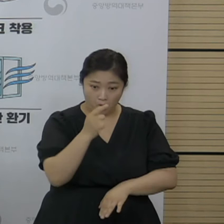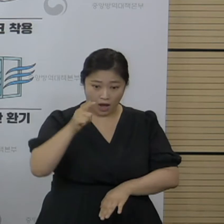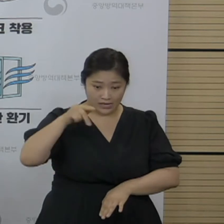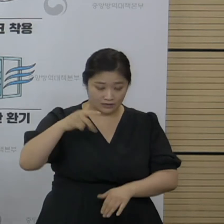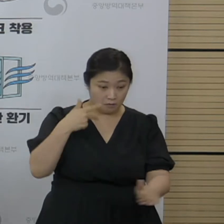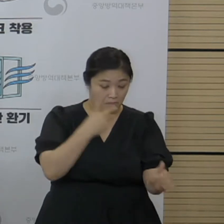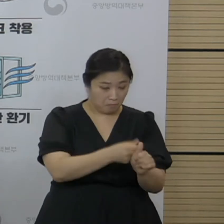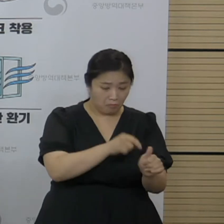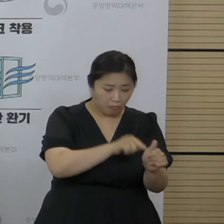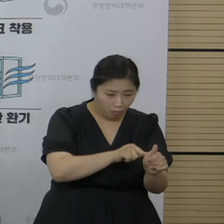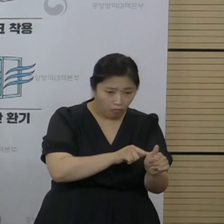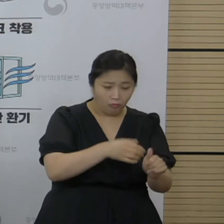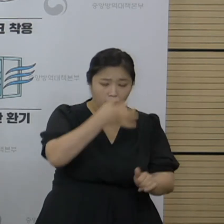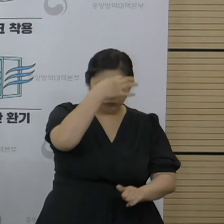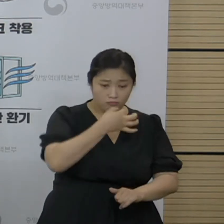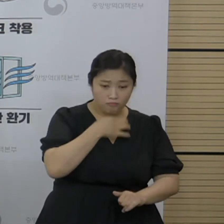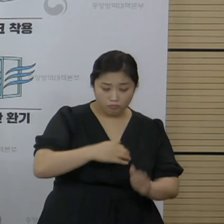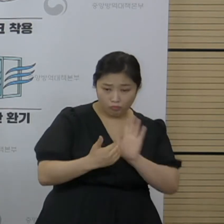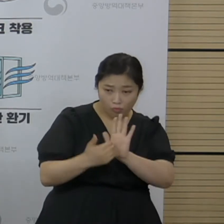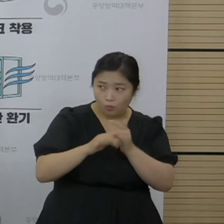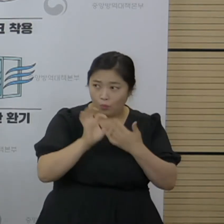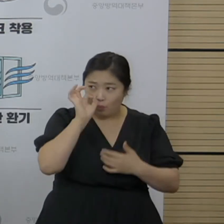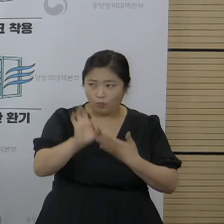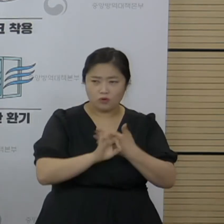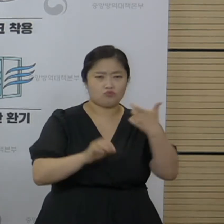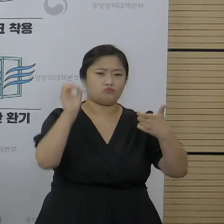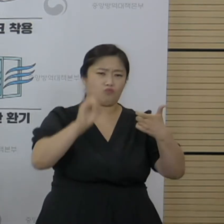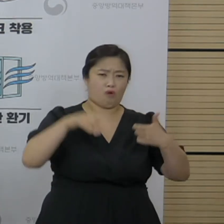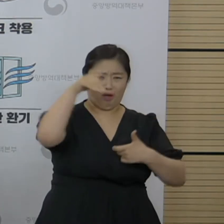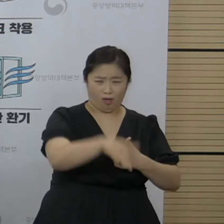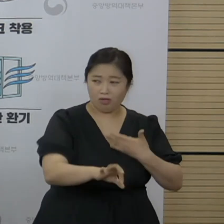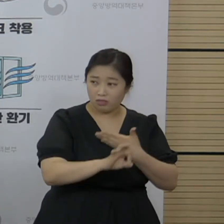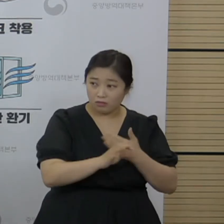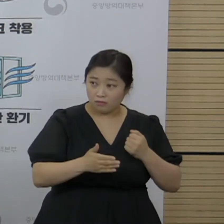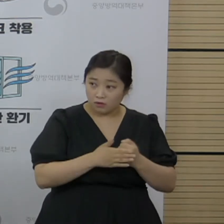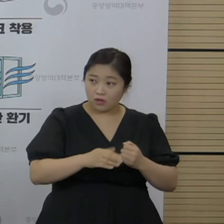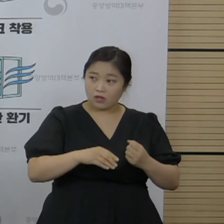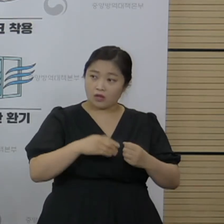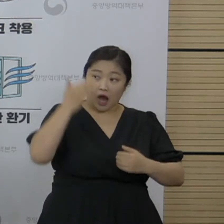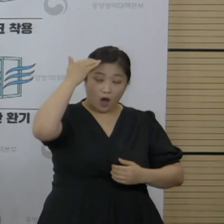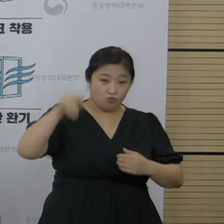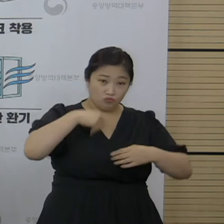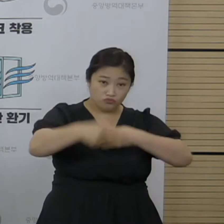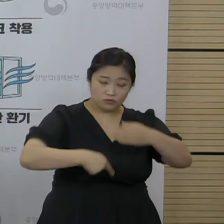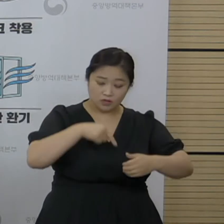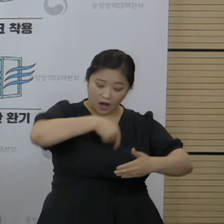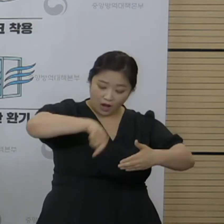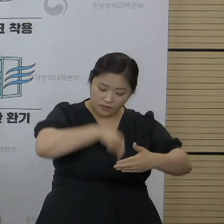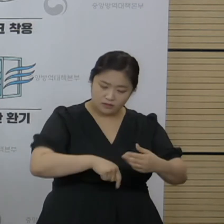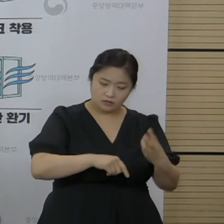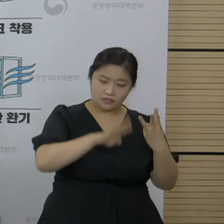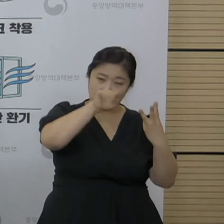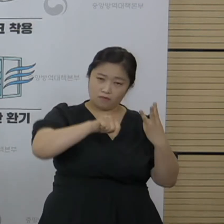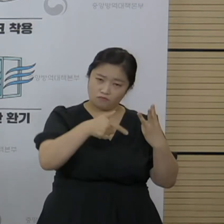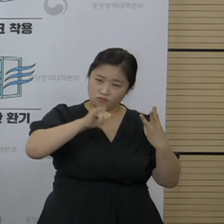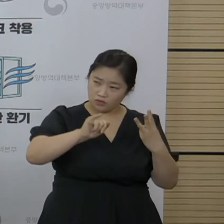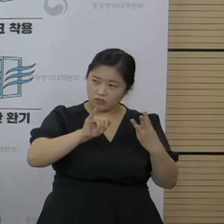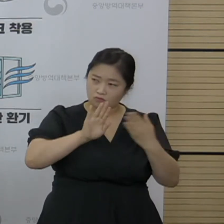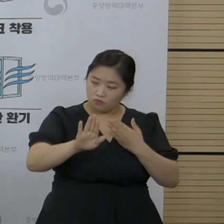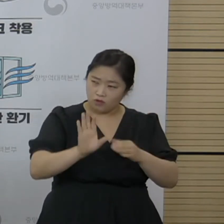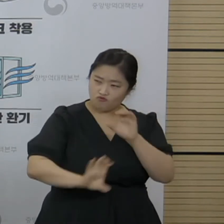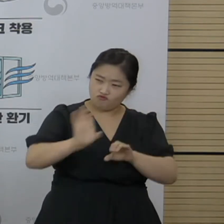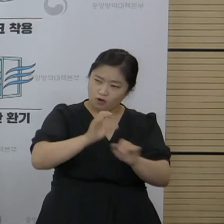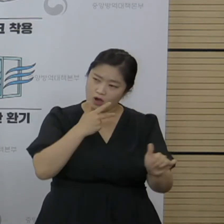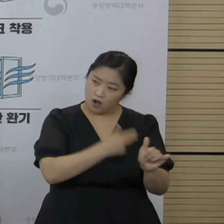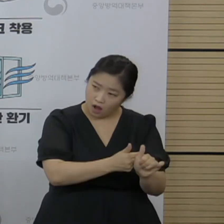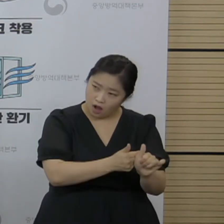국내에서 3분기에 부스터샷이나 또 백신 접종 외에 변이 바이러스 대응책을 가지고 있는지 백신 접종